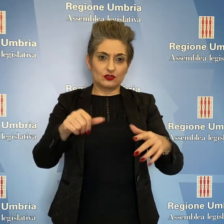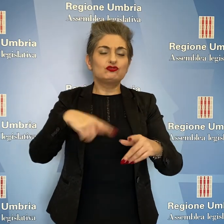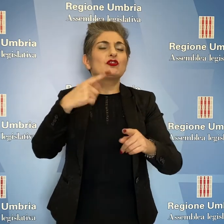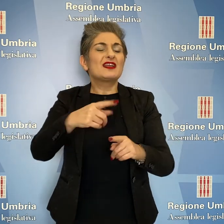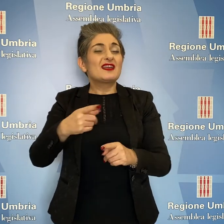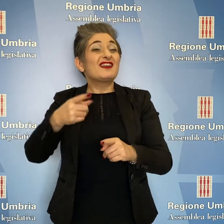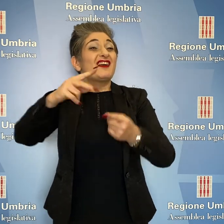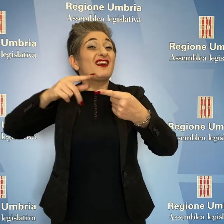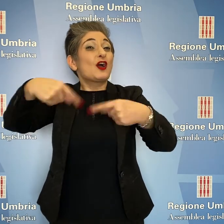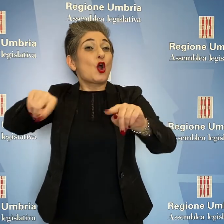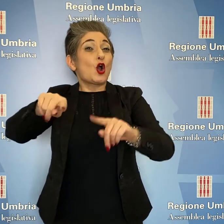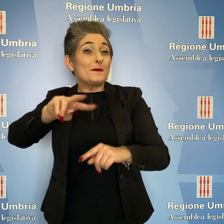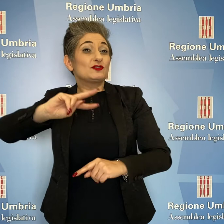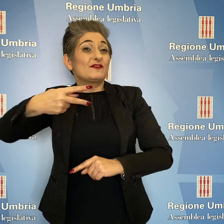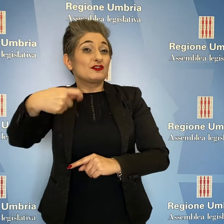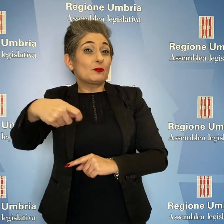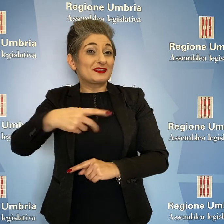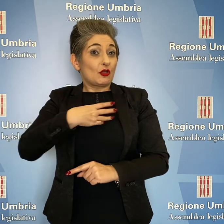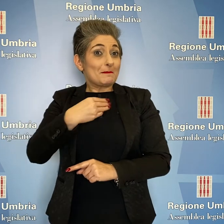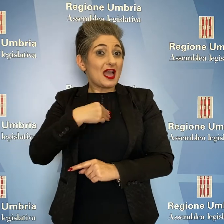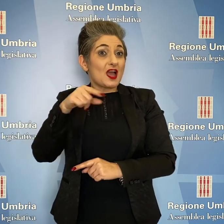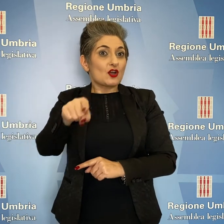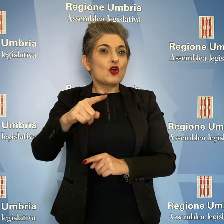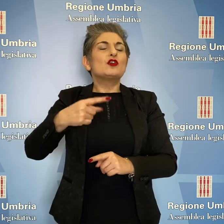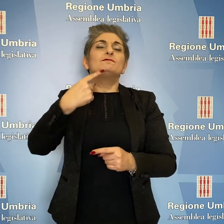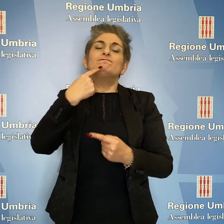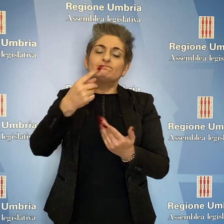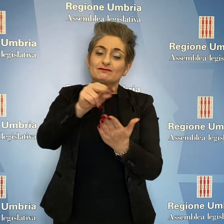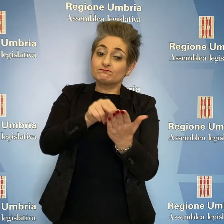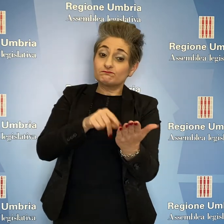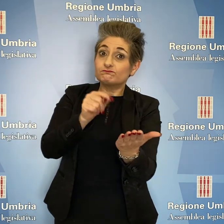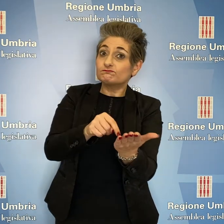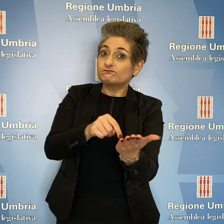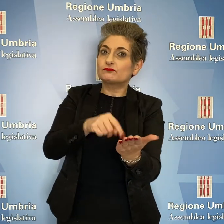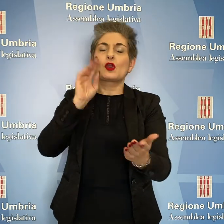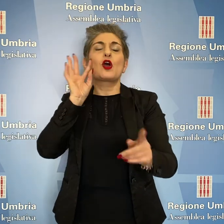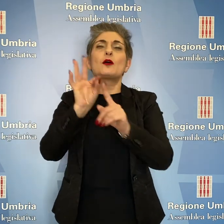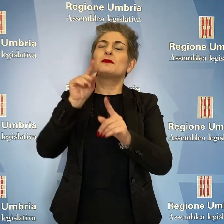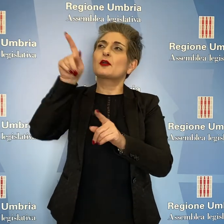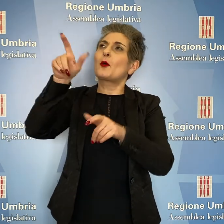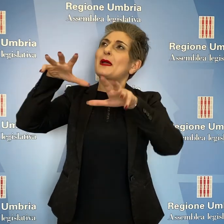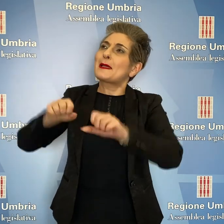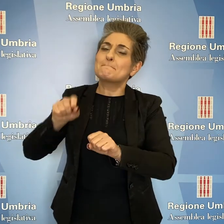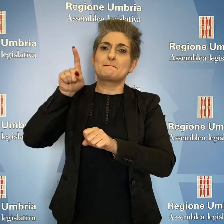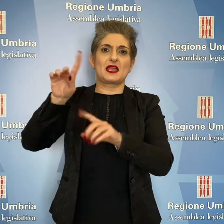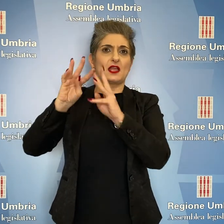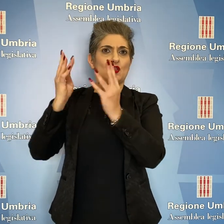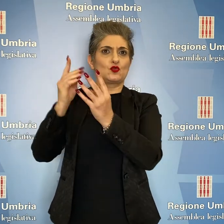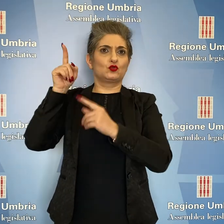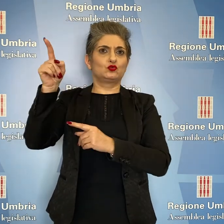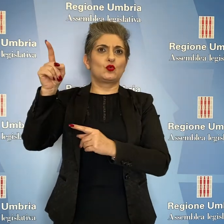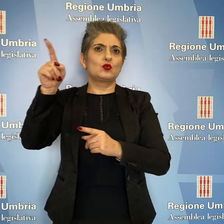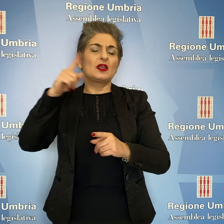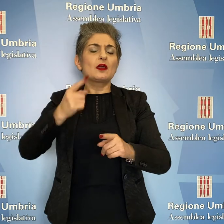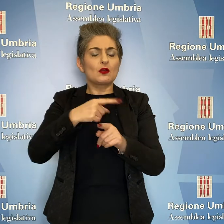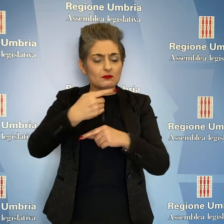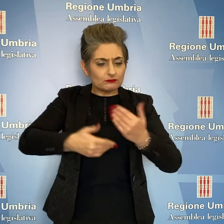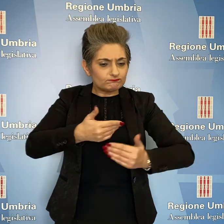Vincenzo Bianconi, vicepresidente della commissione, la risoluzione mira ad impegnare l'esecutivo a concludere nel più breve tempo possibile